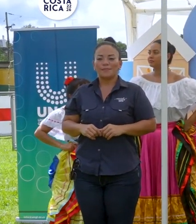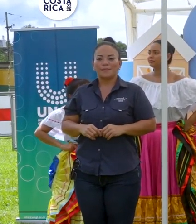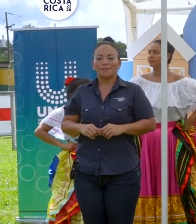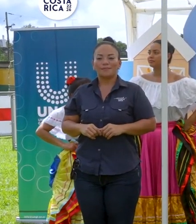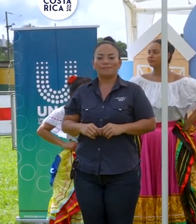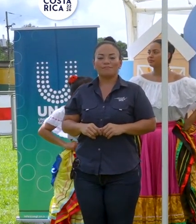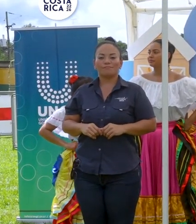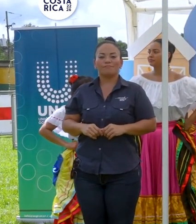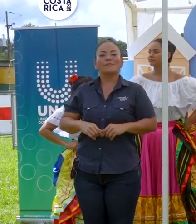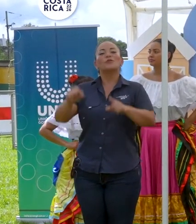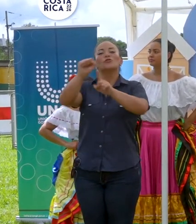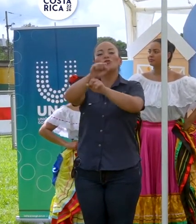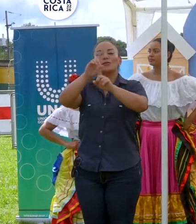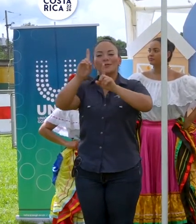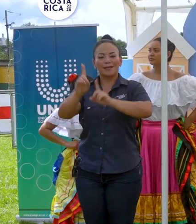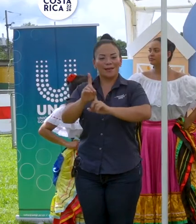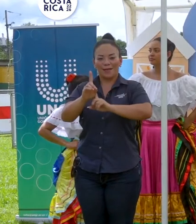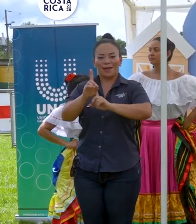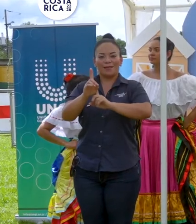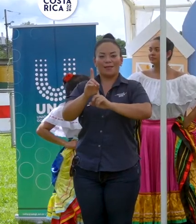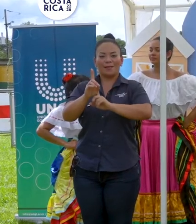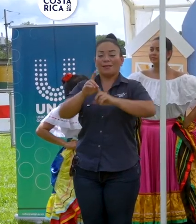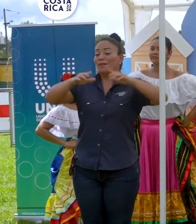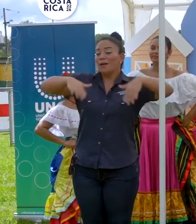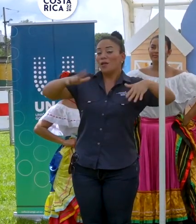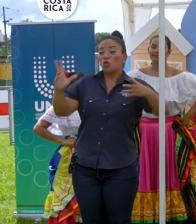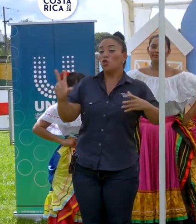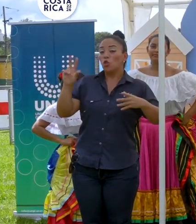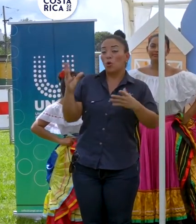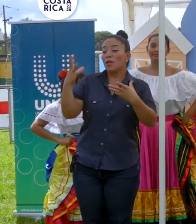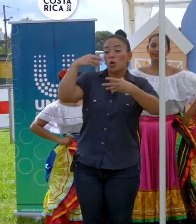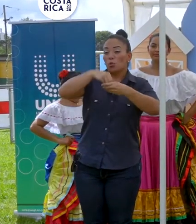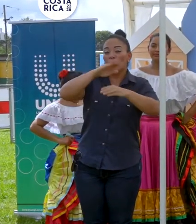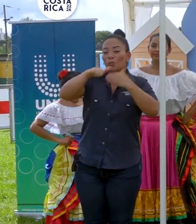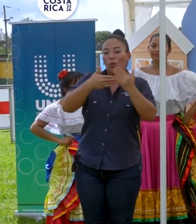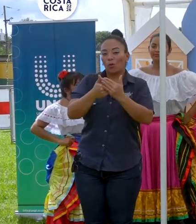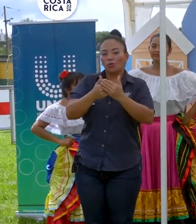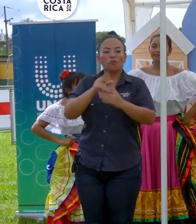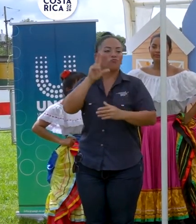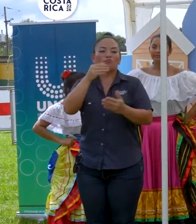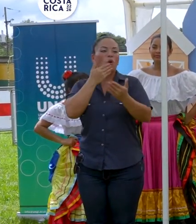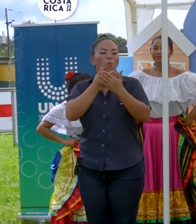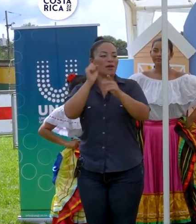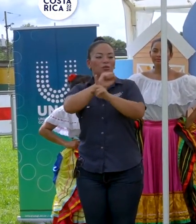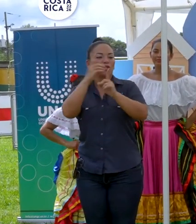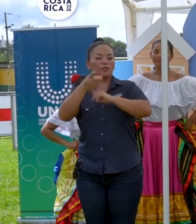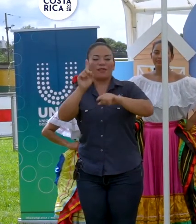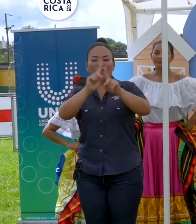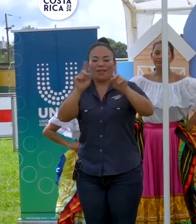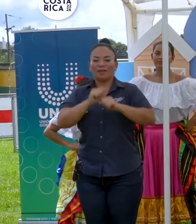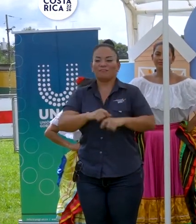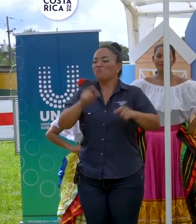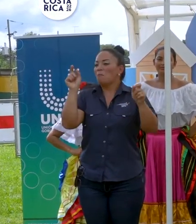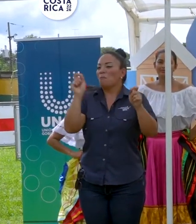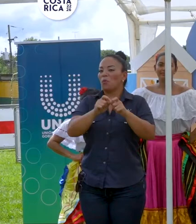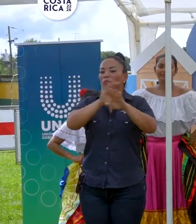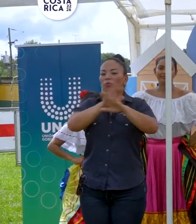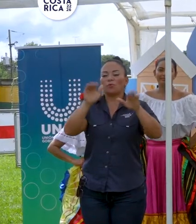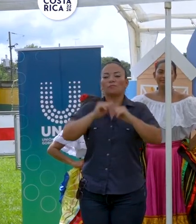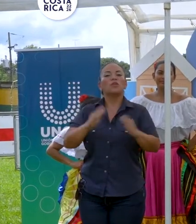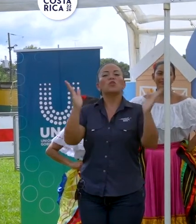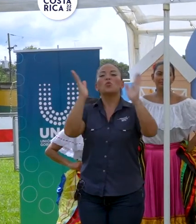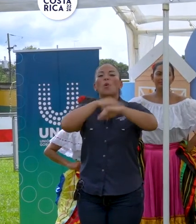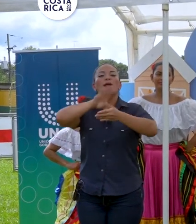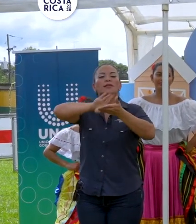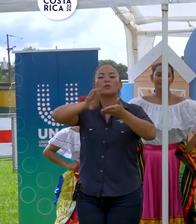Una sociedad que no incluya a todos no es una buena sociedad, punto. No